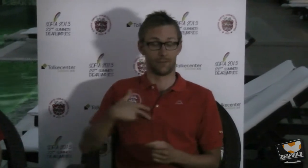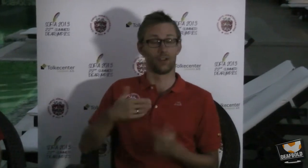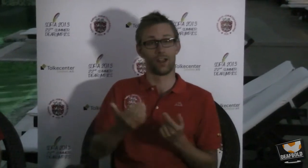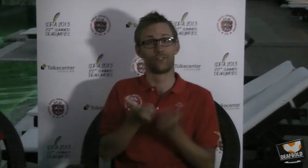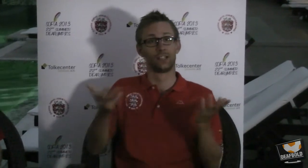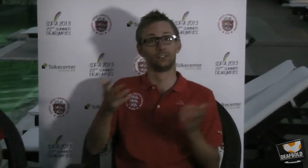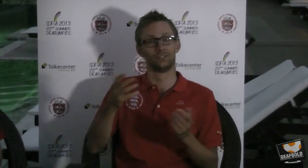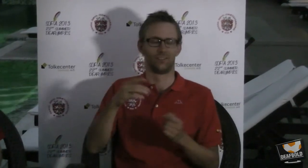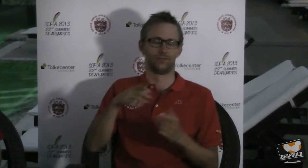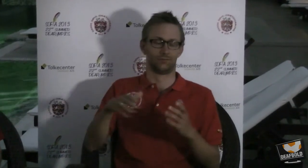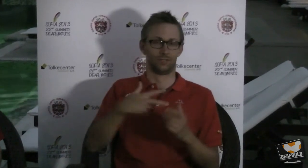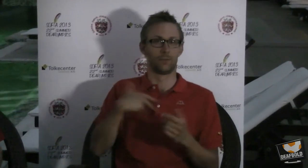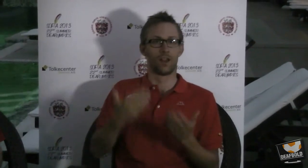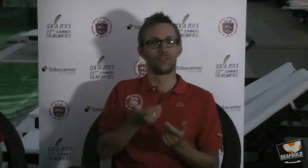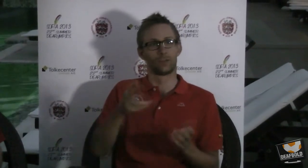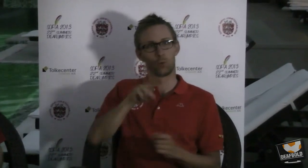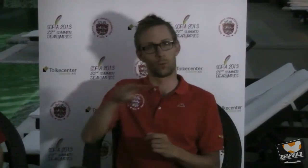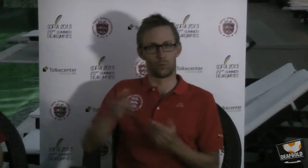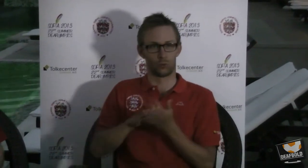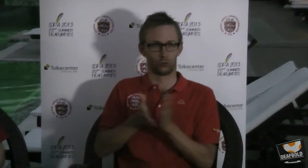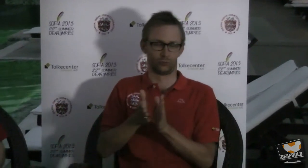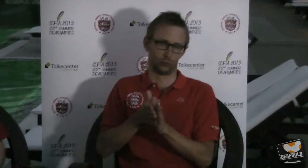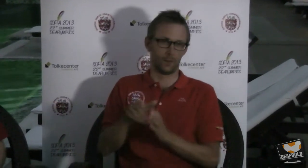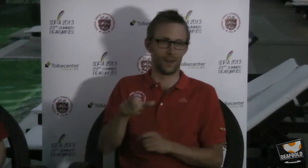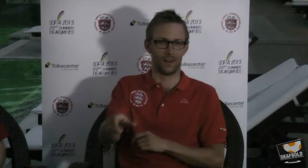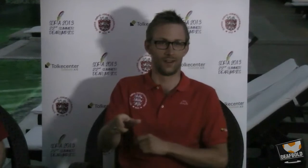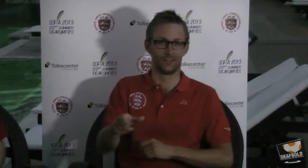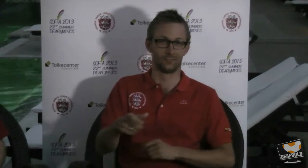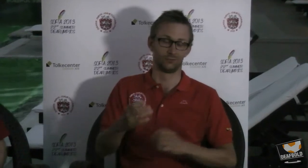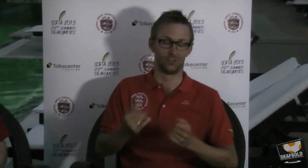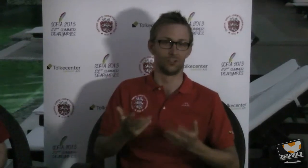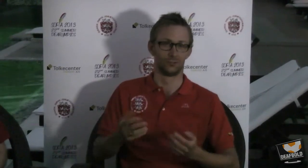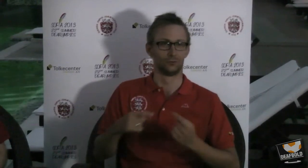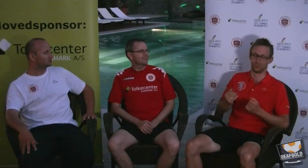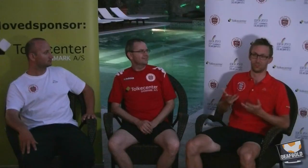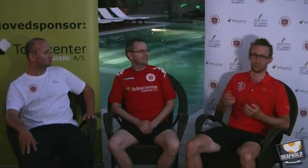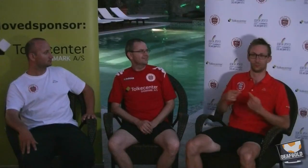og jeg der. Og der var flest danskere, kom. Så de kom ud på banen.